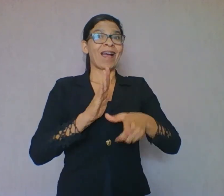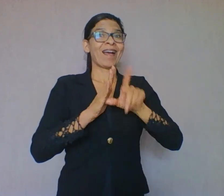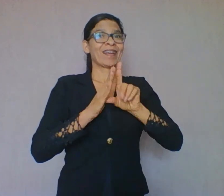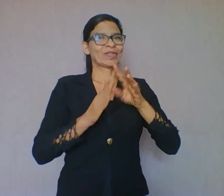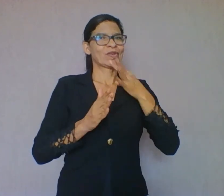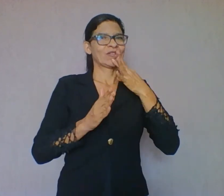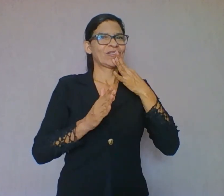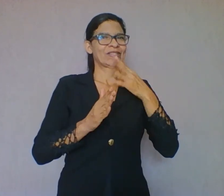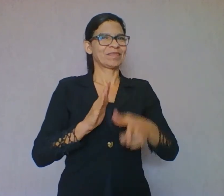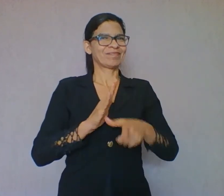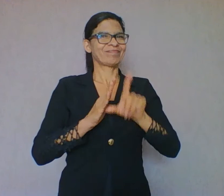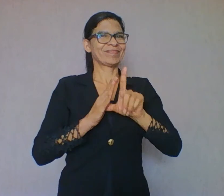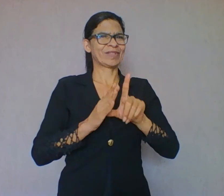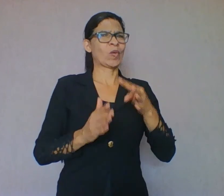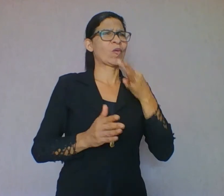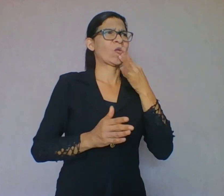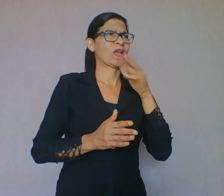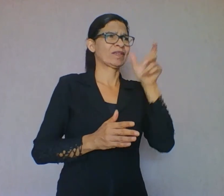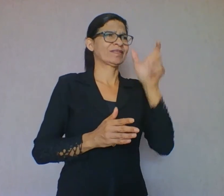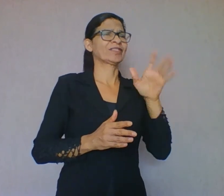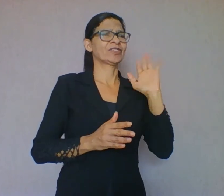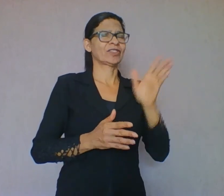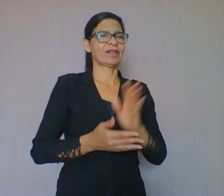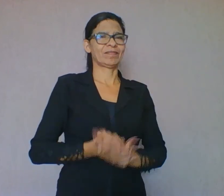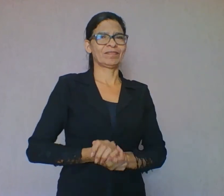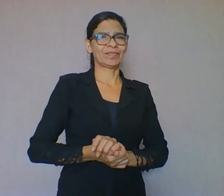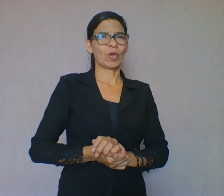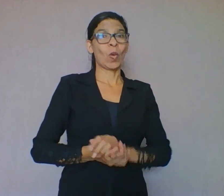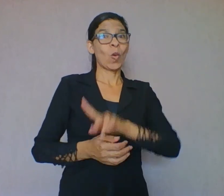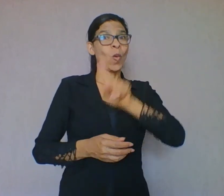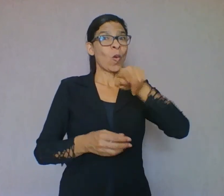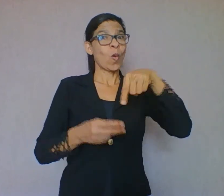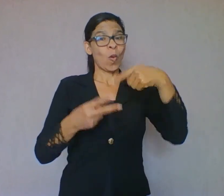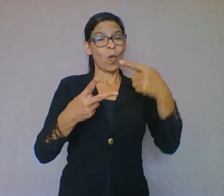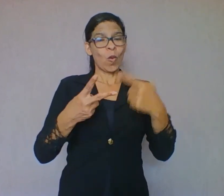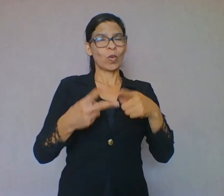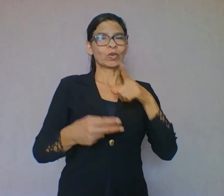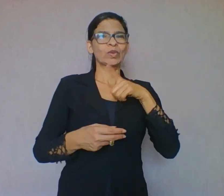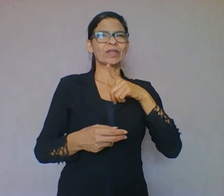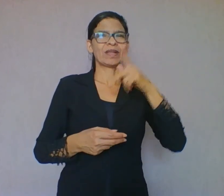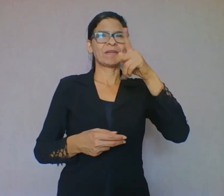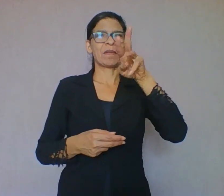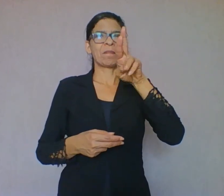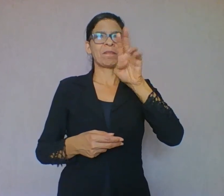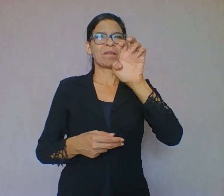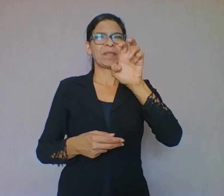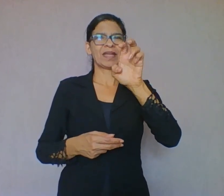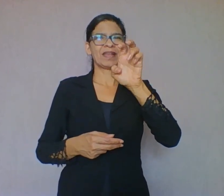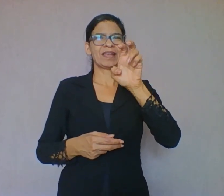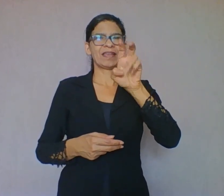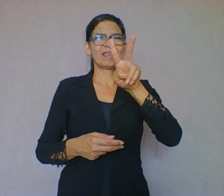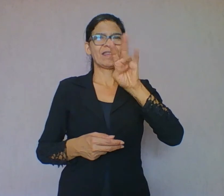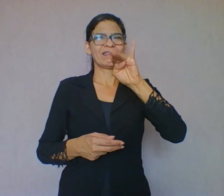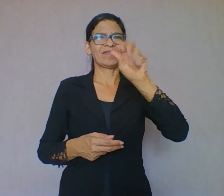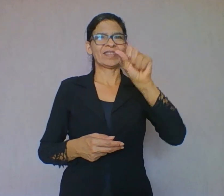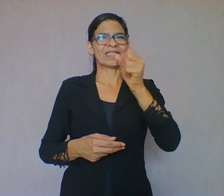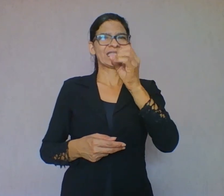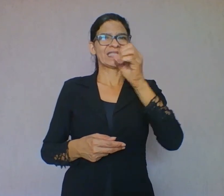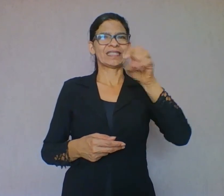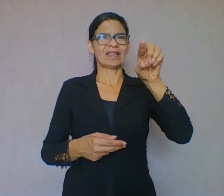prática da leitura é a previsão. Além da inferência, nós temos a previsão. Trata-se das expectativas que o